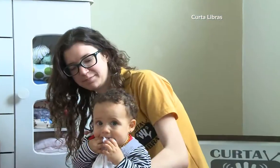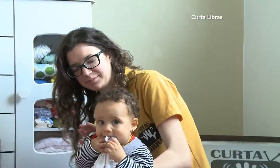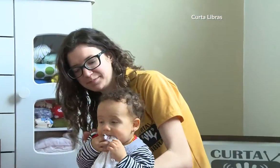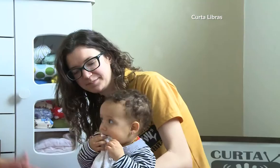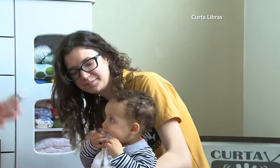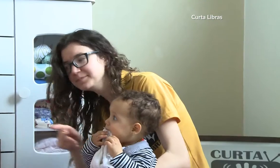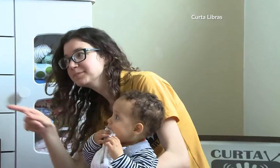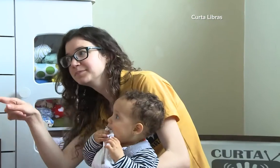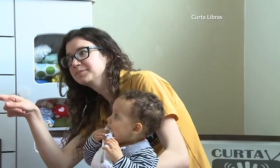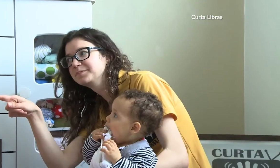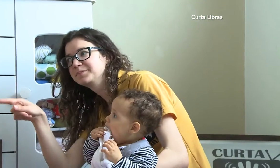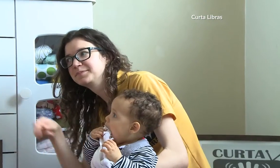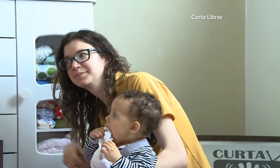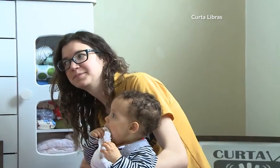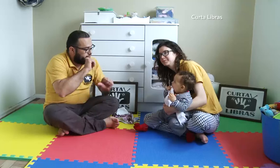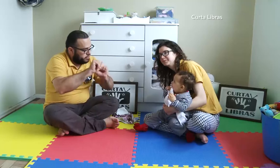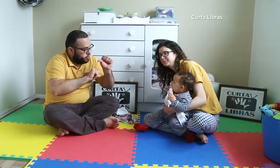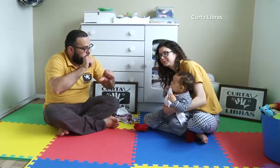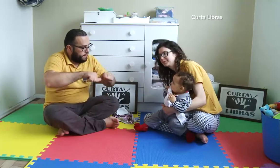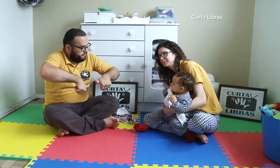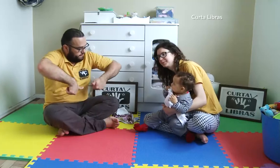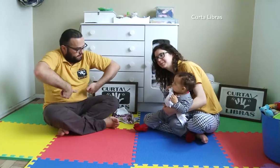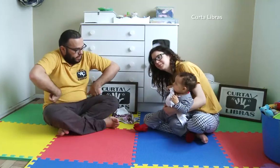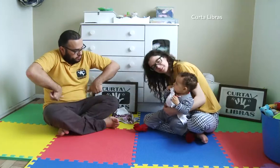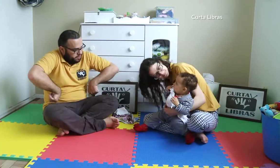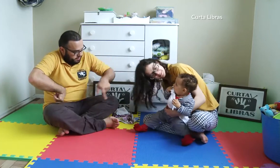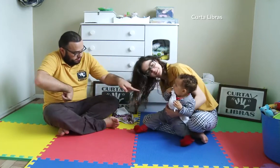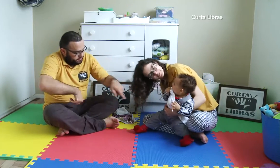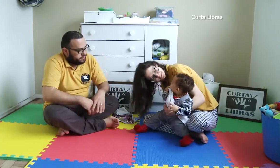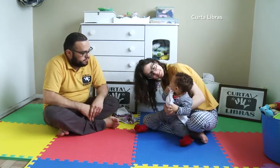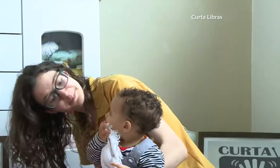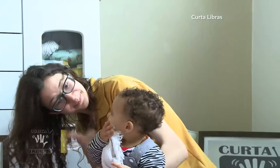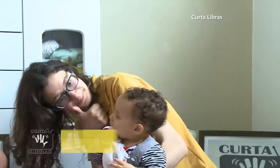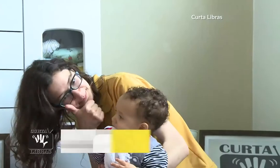Olha lá o papai. Vamos trocar a fralda? Vamos sim.